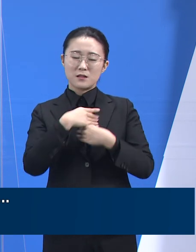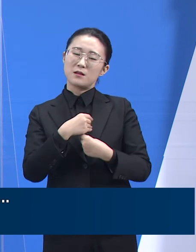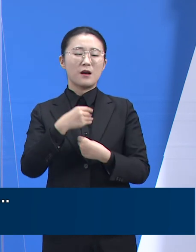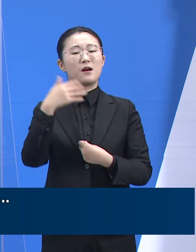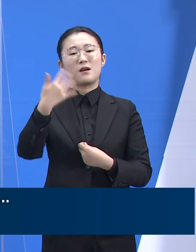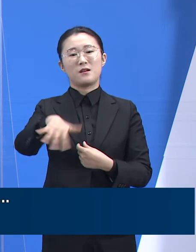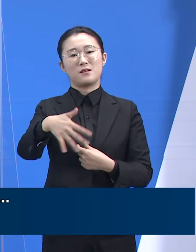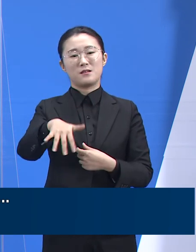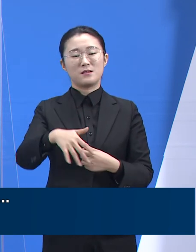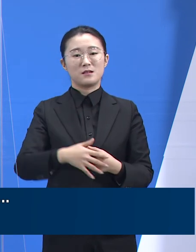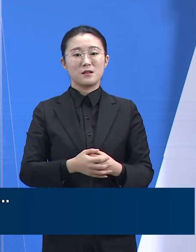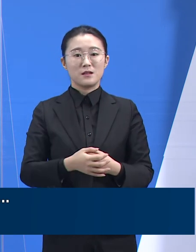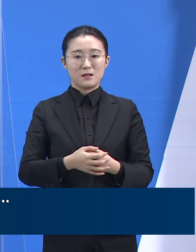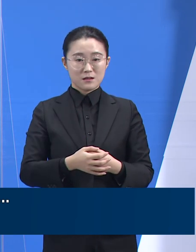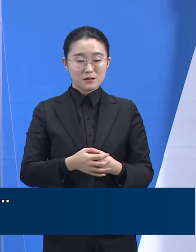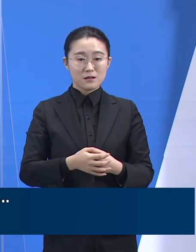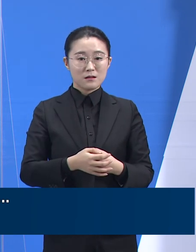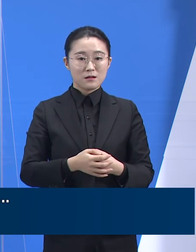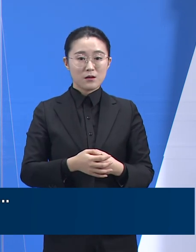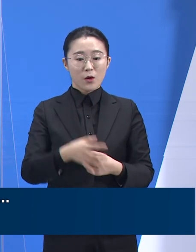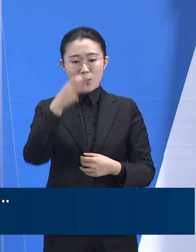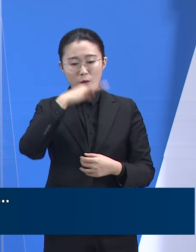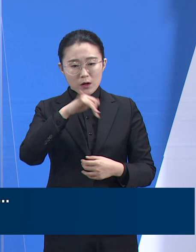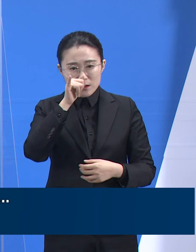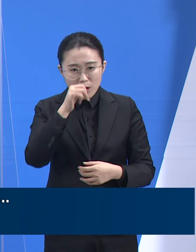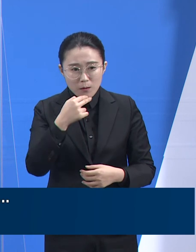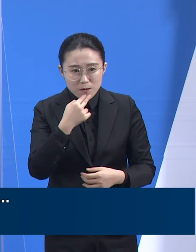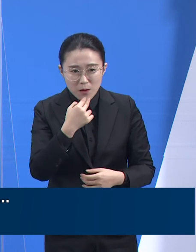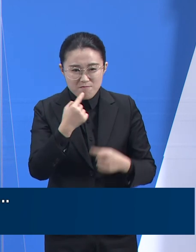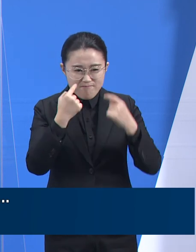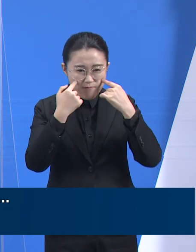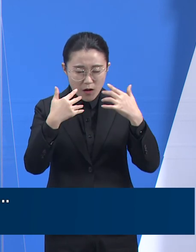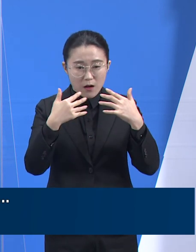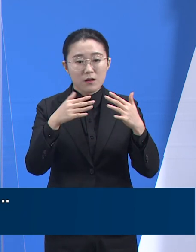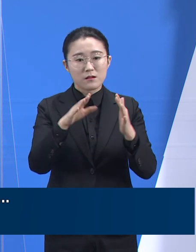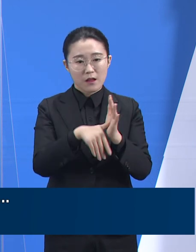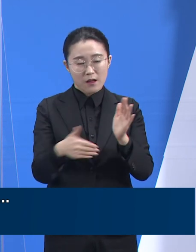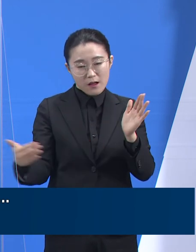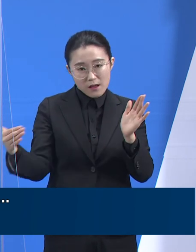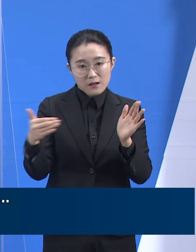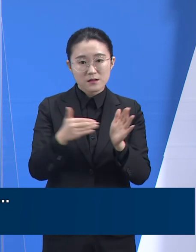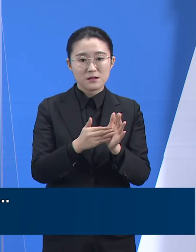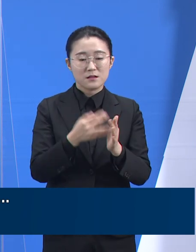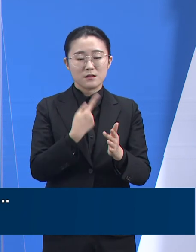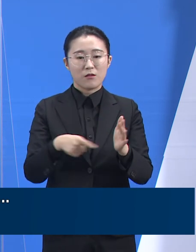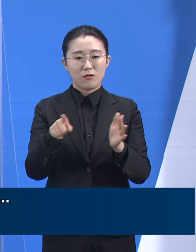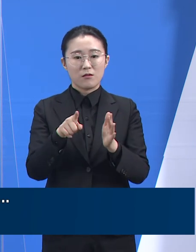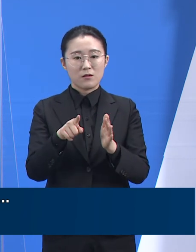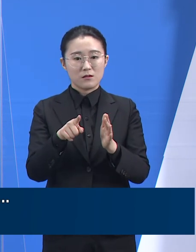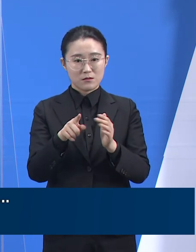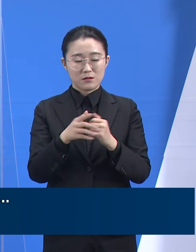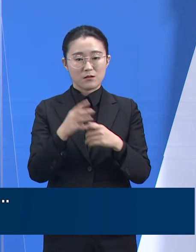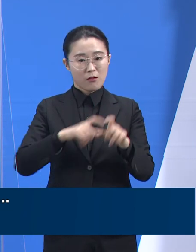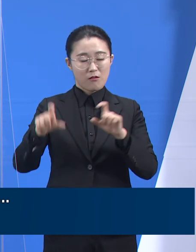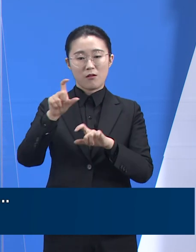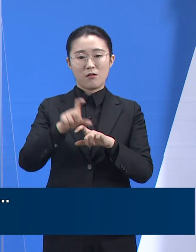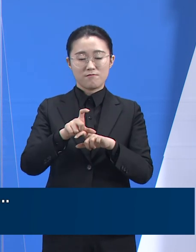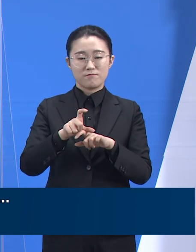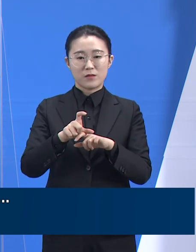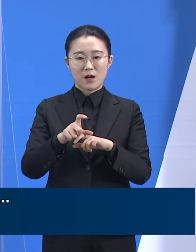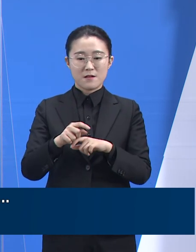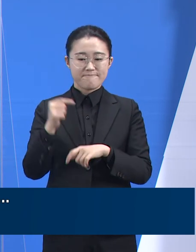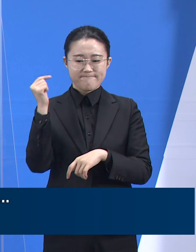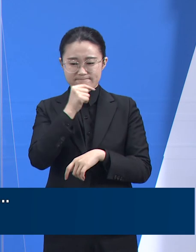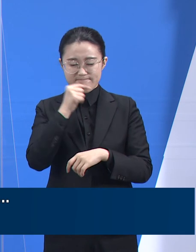효과가 더 확인될 때까지 거리 두기 2.5단계 안에서 시민들은 방역수칙을 철저히 준수해 주셔야